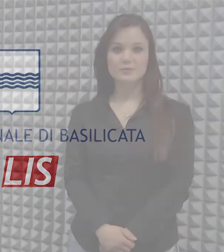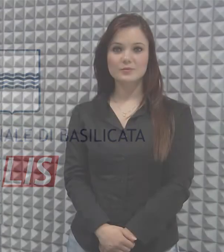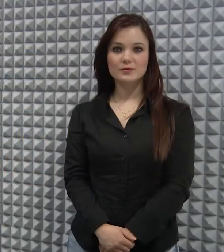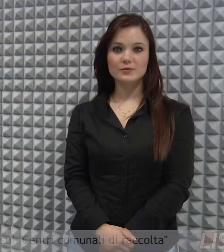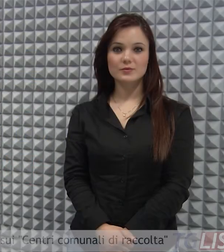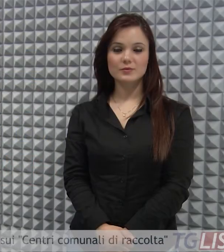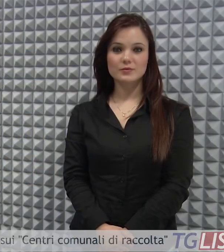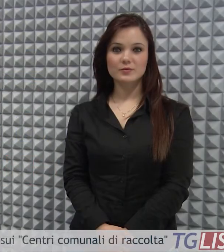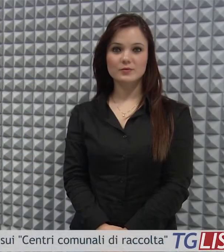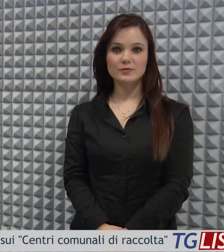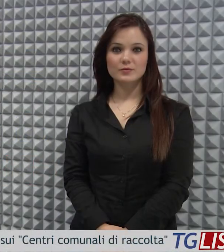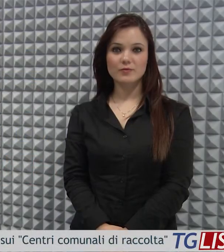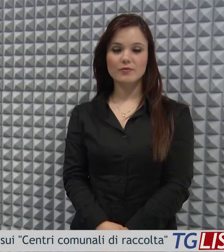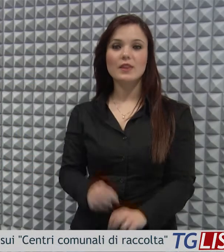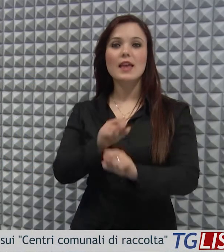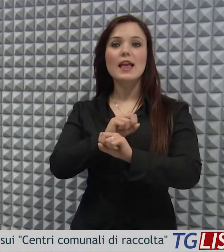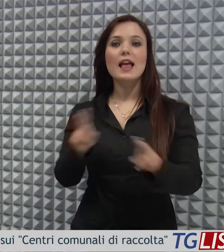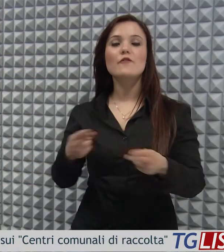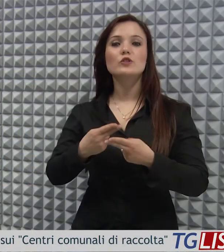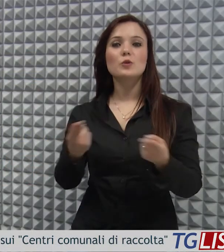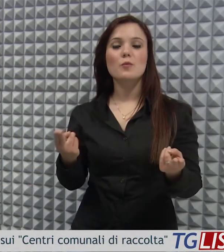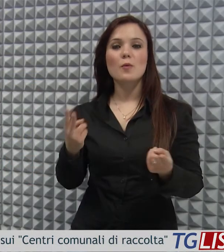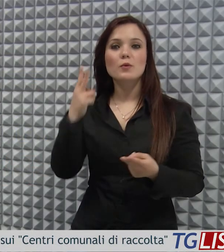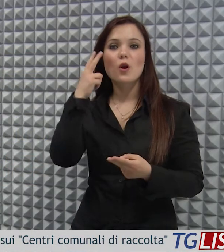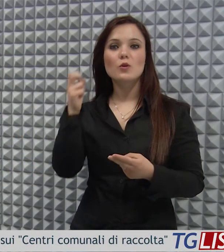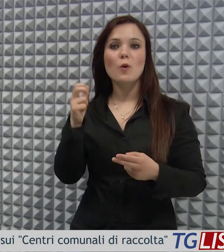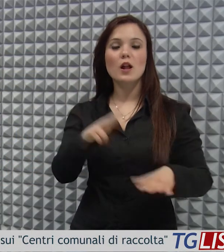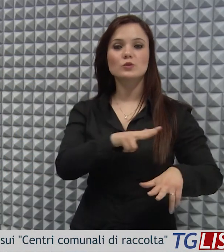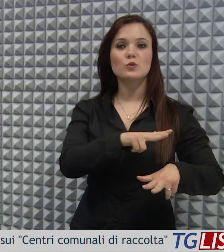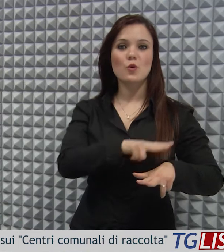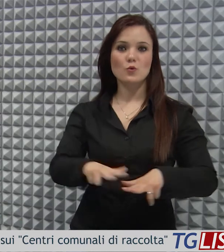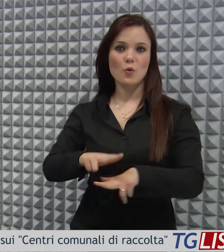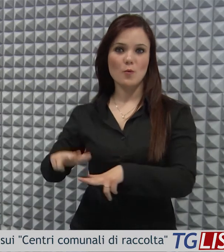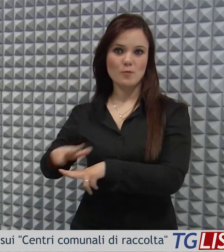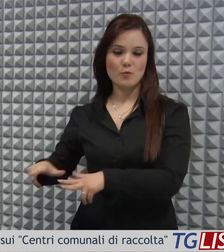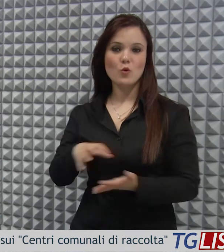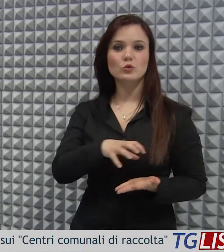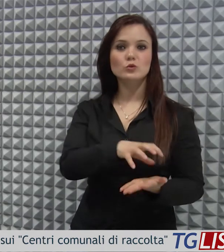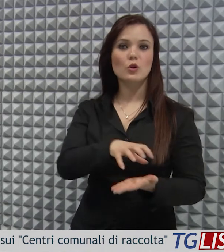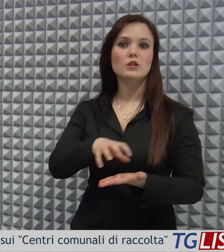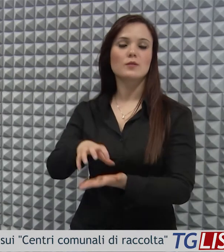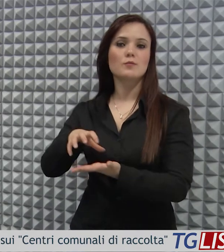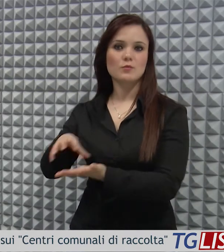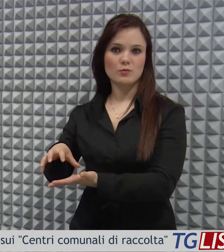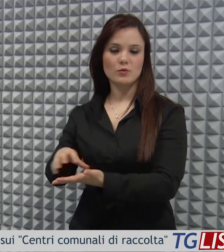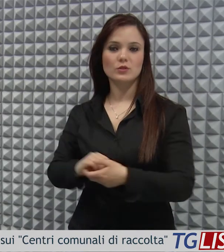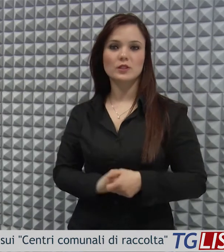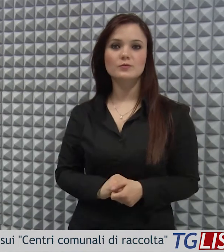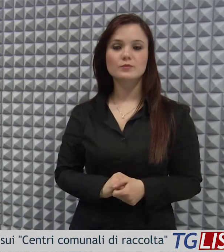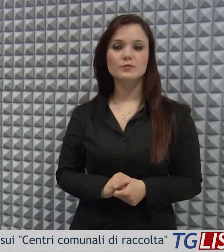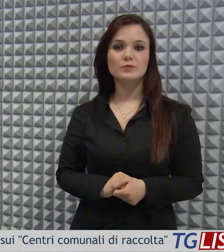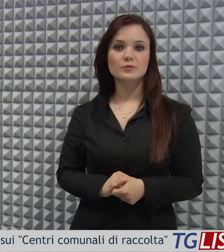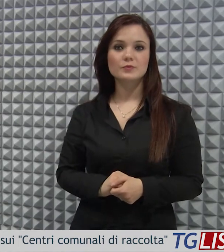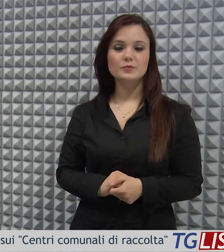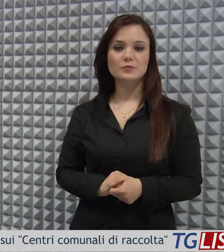È stato pubblicato l'avviso pubblico per l'assegnazione di contributi finanziari a